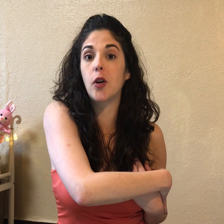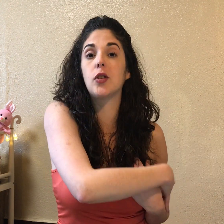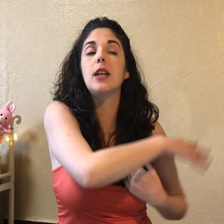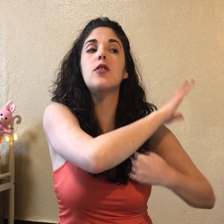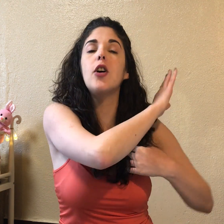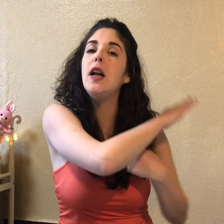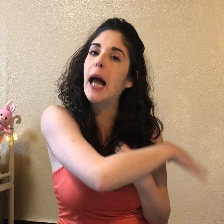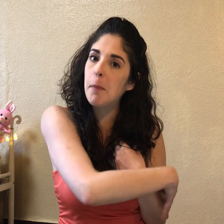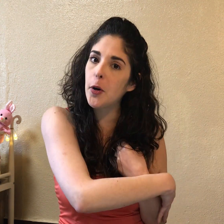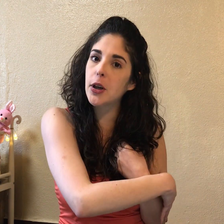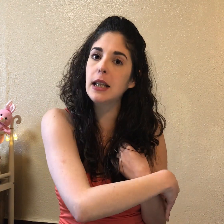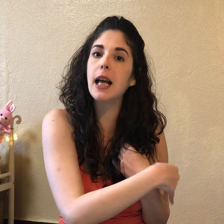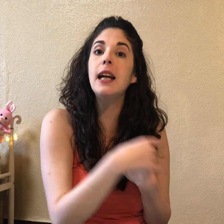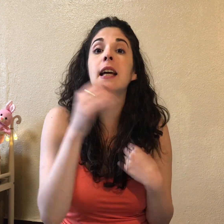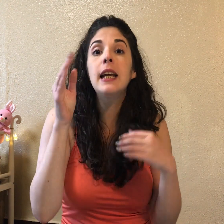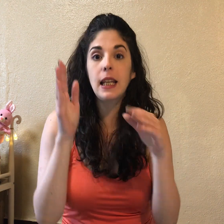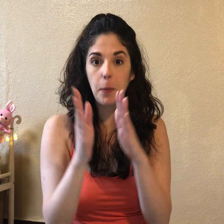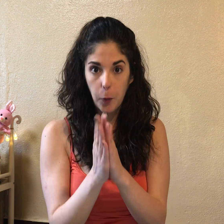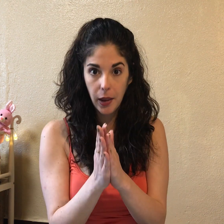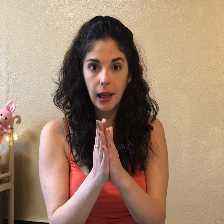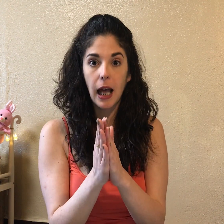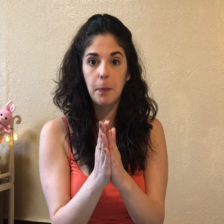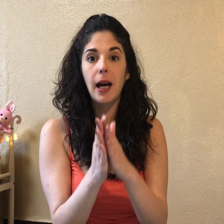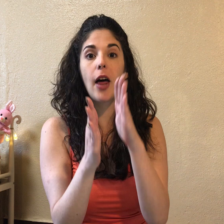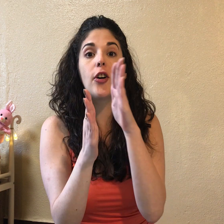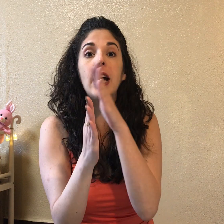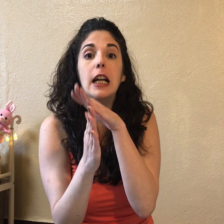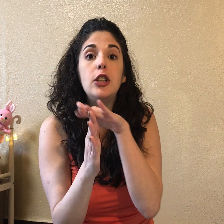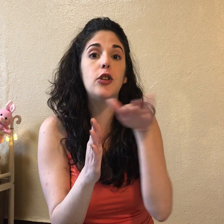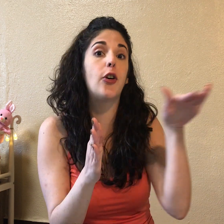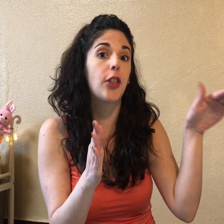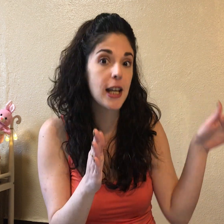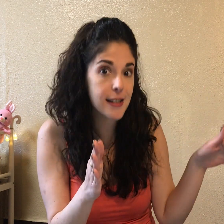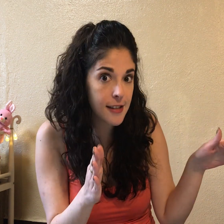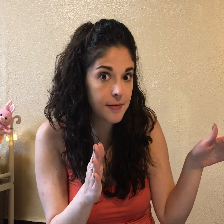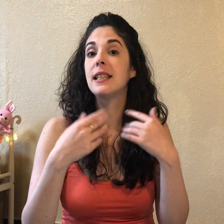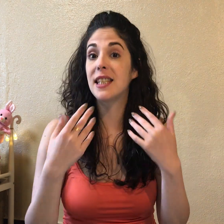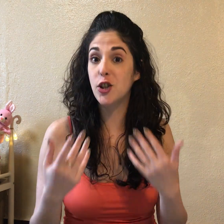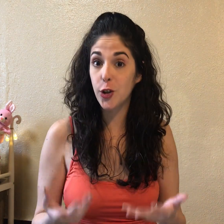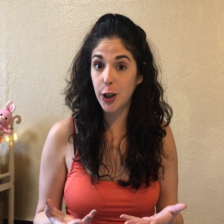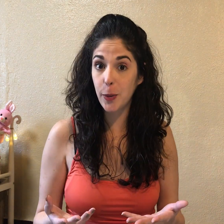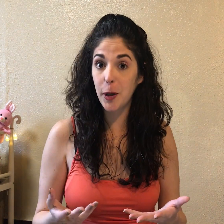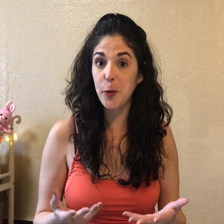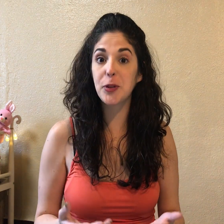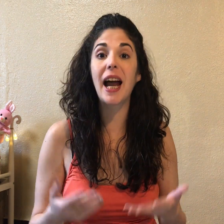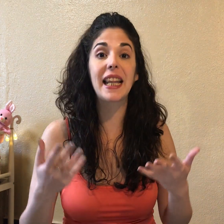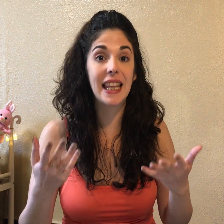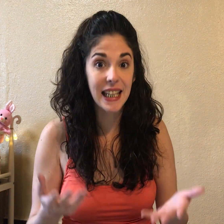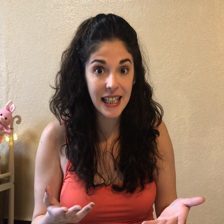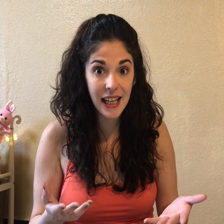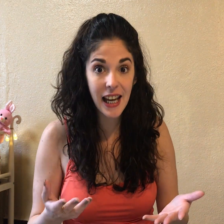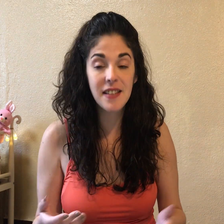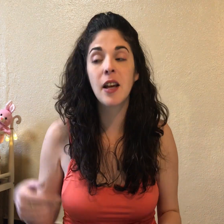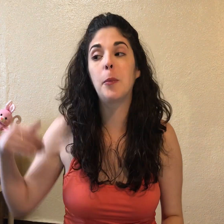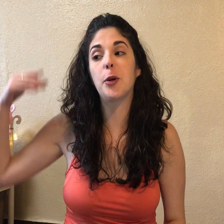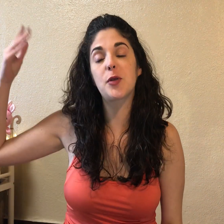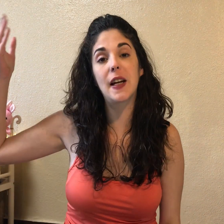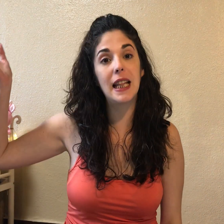contexto, la puedo quitar y puede quedar pegado el no des. Si yo quiero preguntar de quién es, voy a usar el